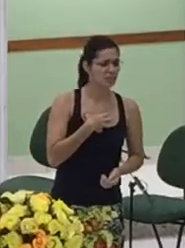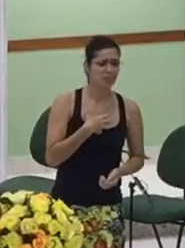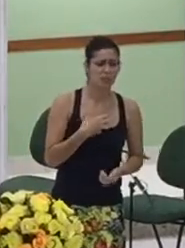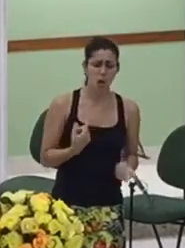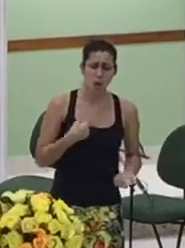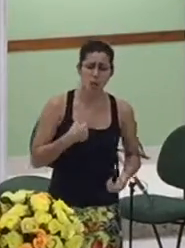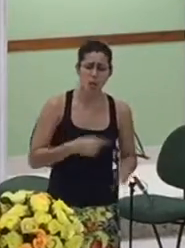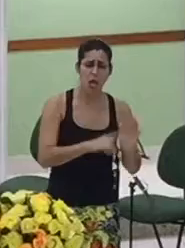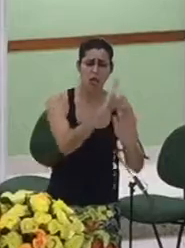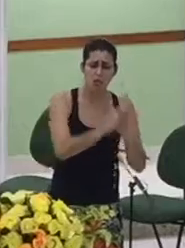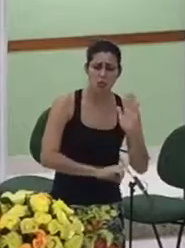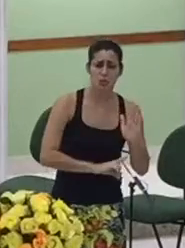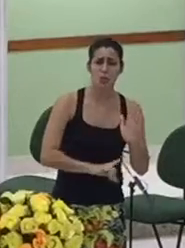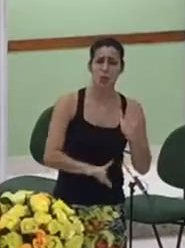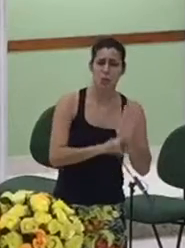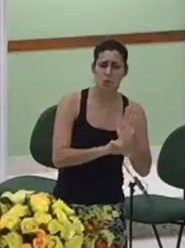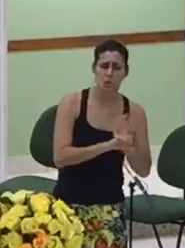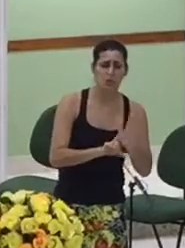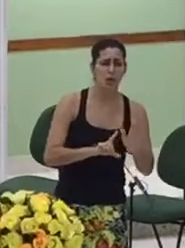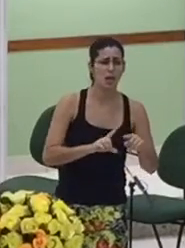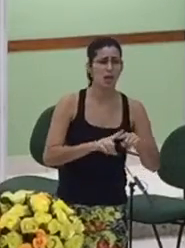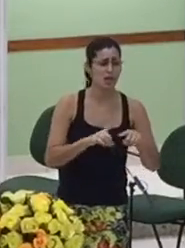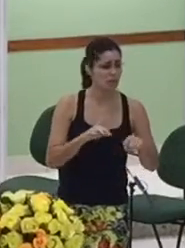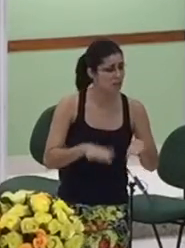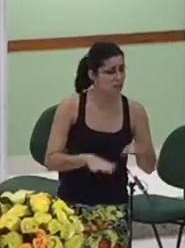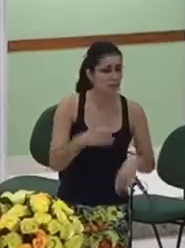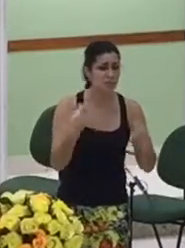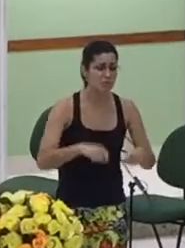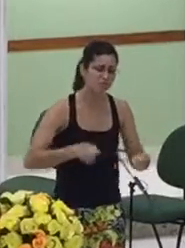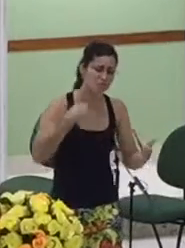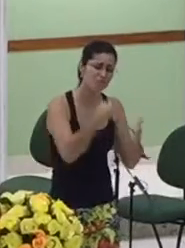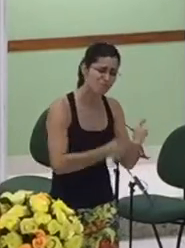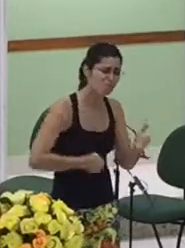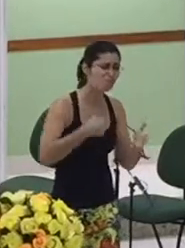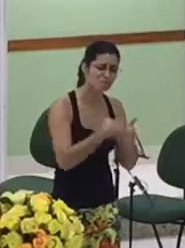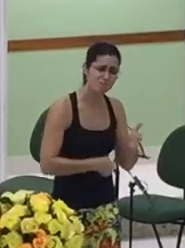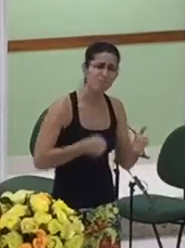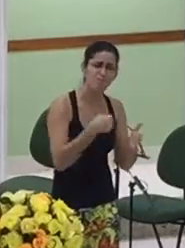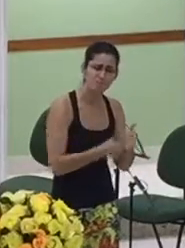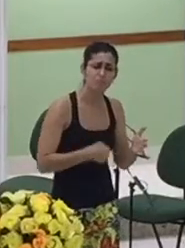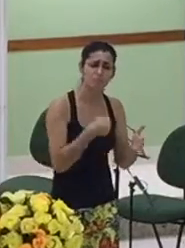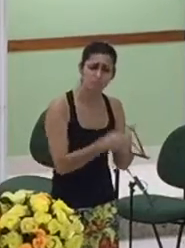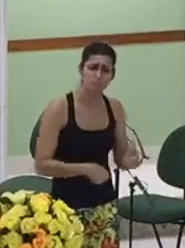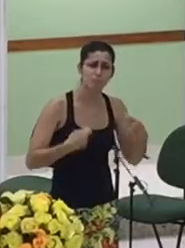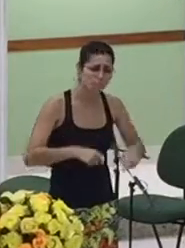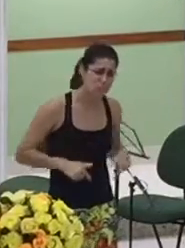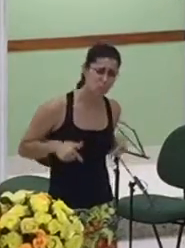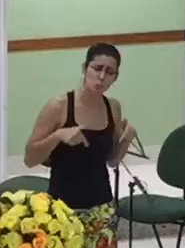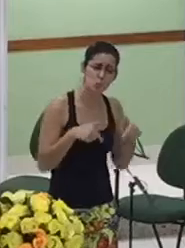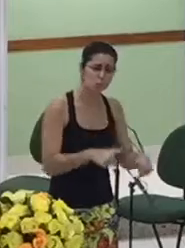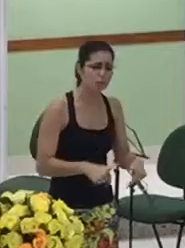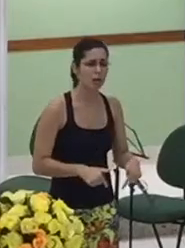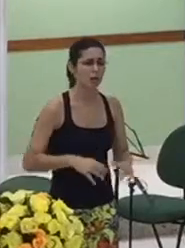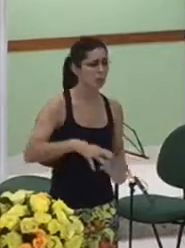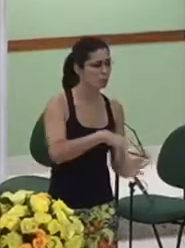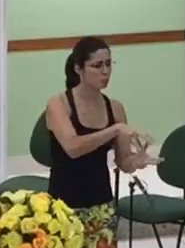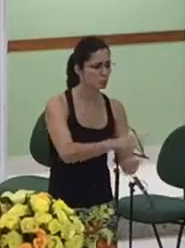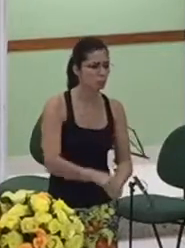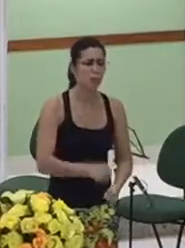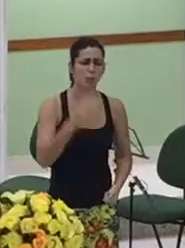precisam lutar contra um mundo ímpio que precisam lutar contra um mundo corrupto para que